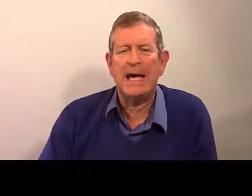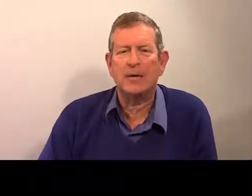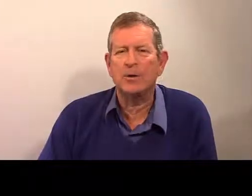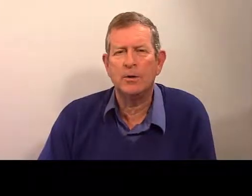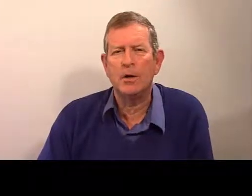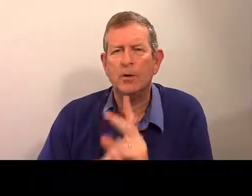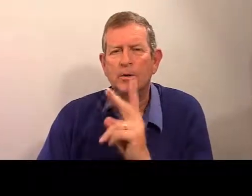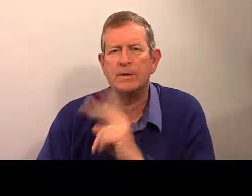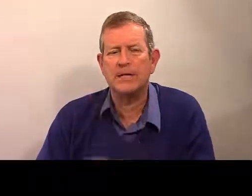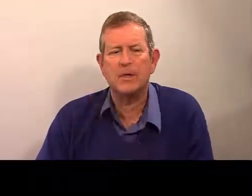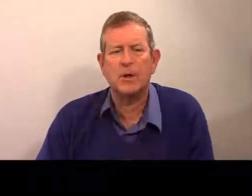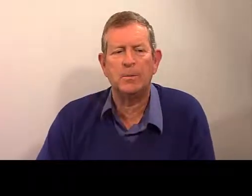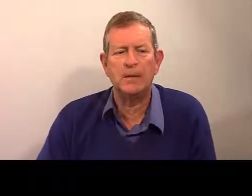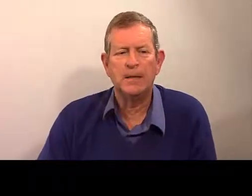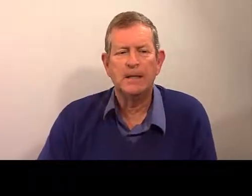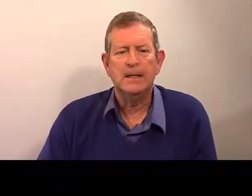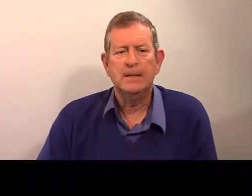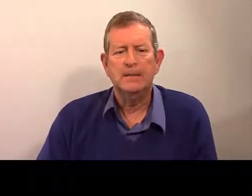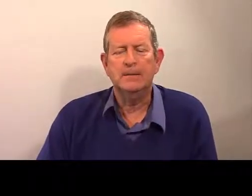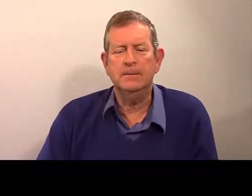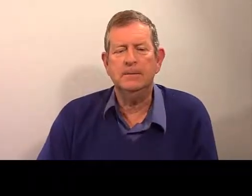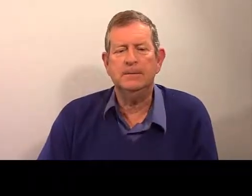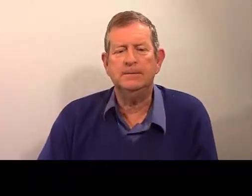quatre. Encore deux exemples.